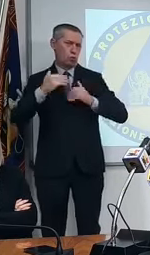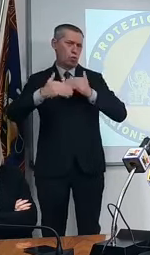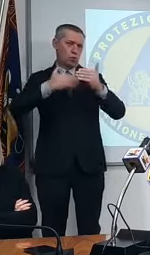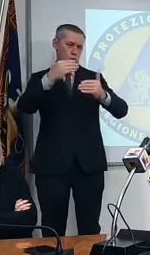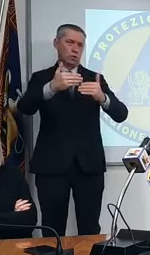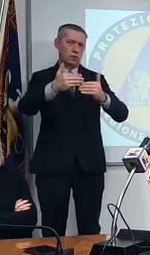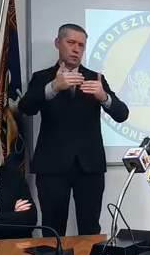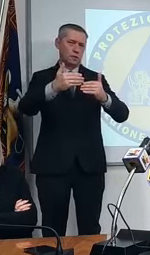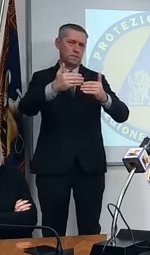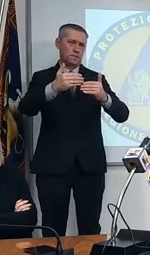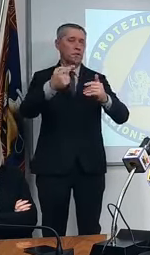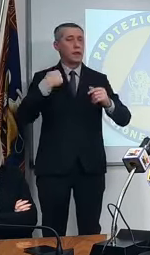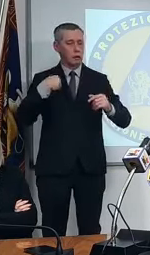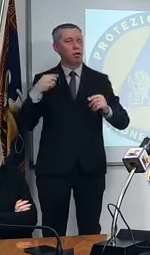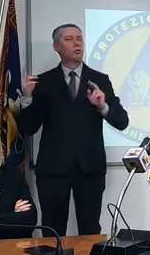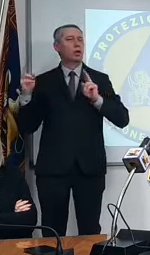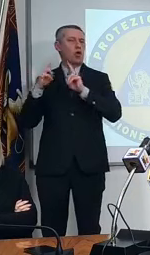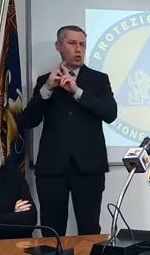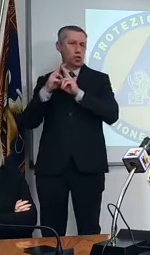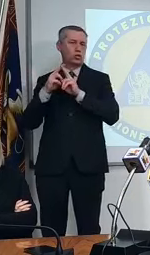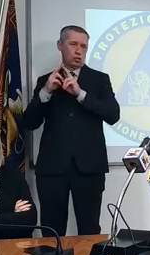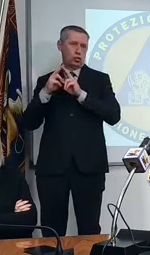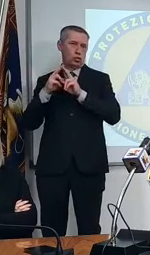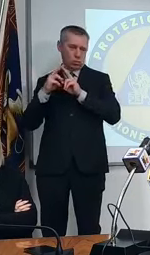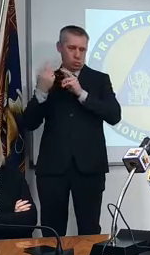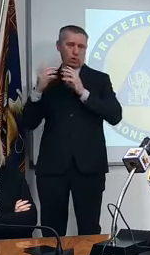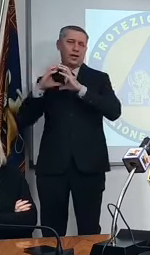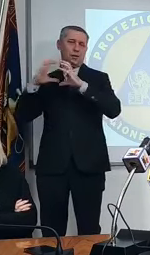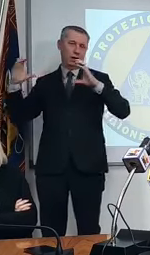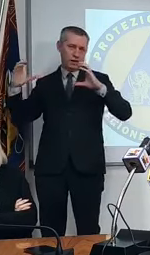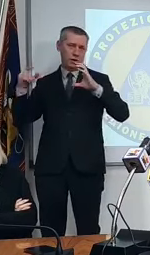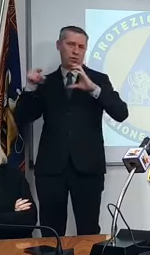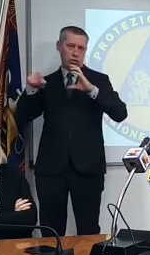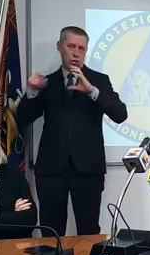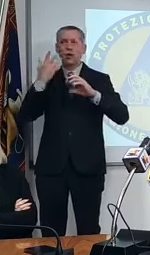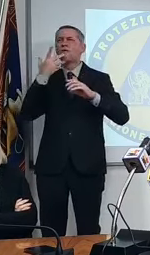incontro solo imprenditori che hanno voglia di fare lavoratori che vogliono lavorare